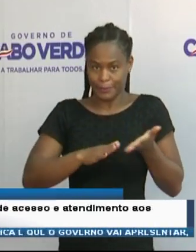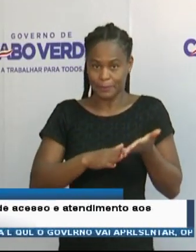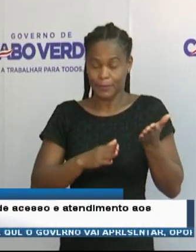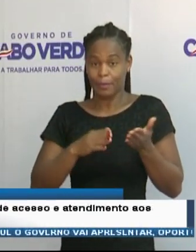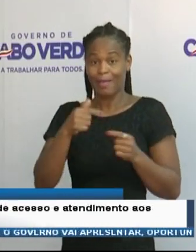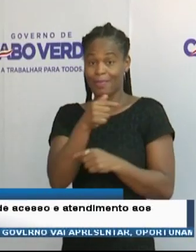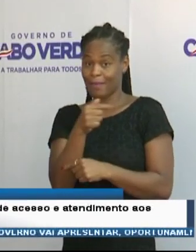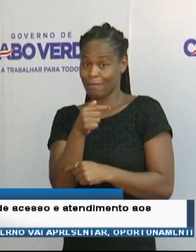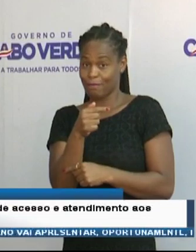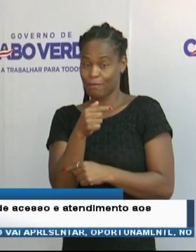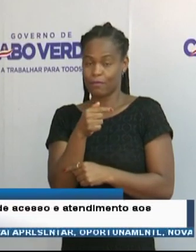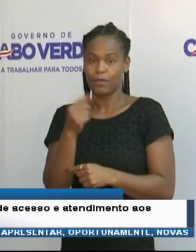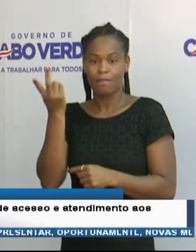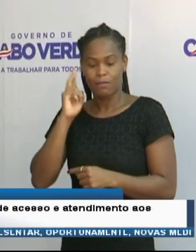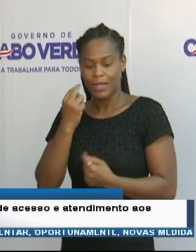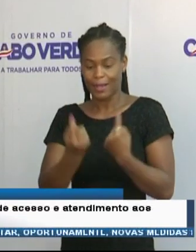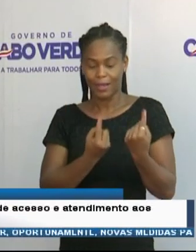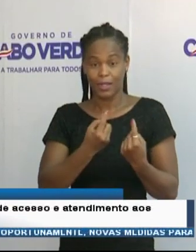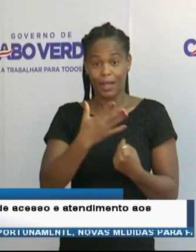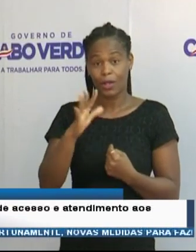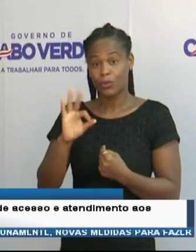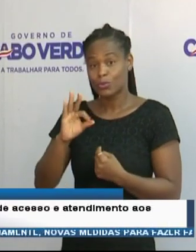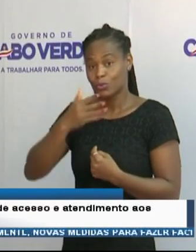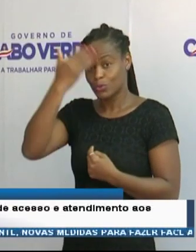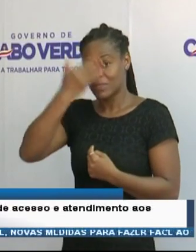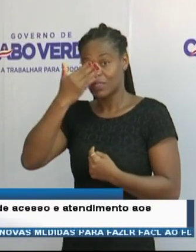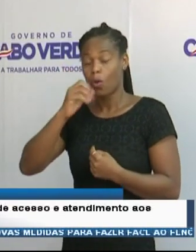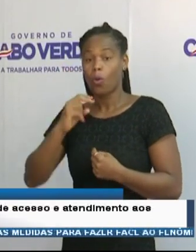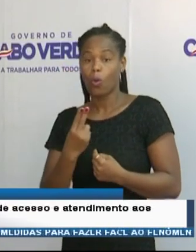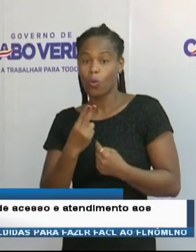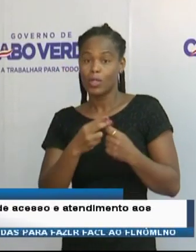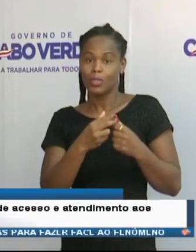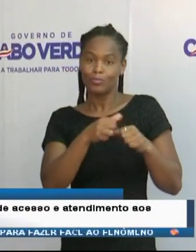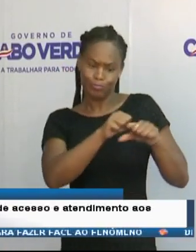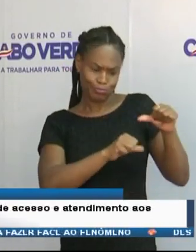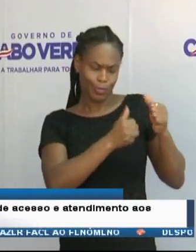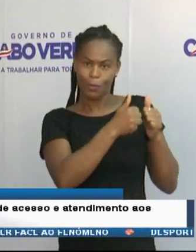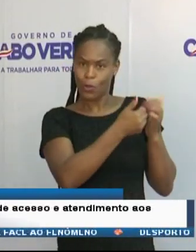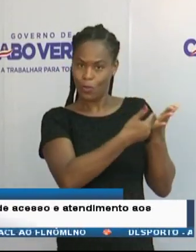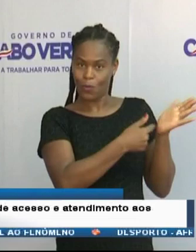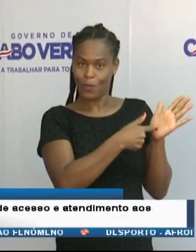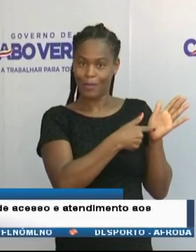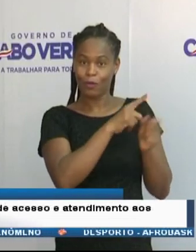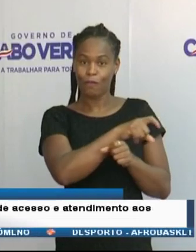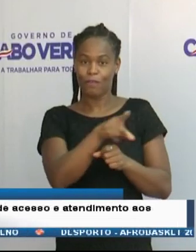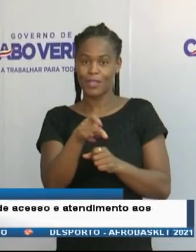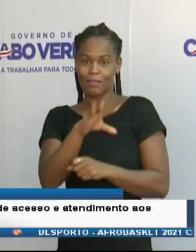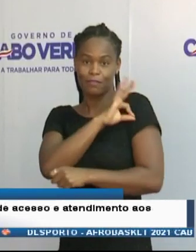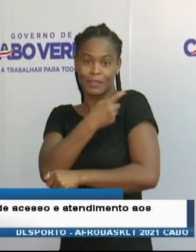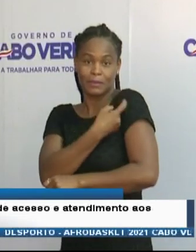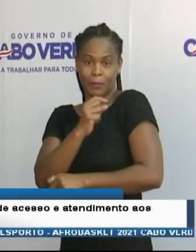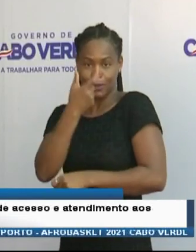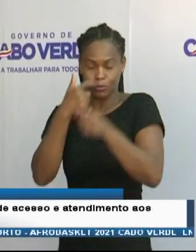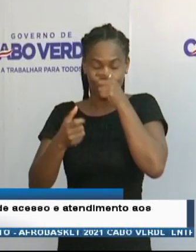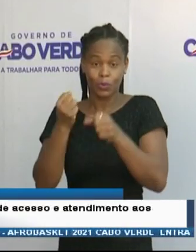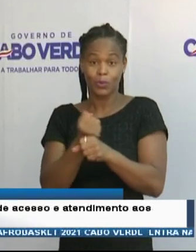negativo válido a cada 14 dias ou do certificado Covid de vacinação aos trabalhadores e